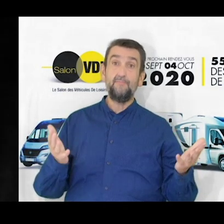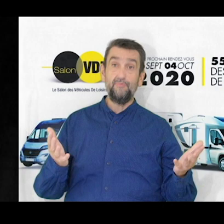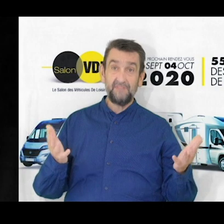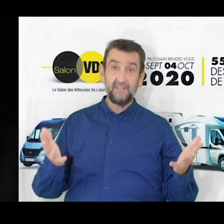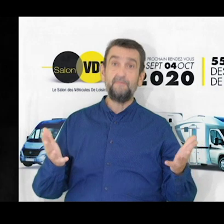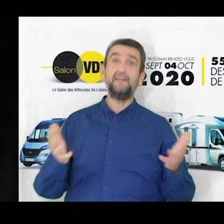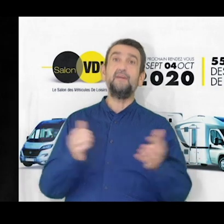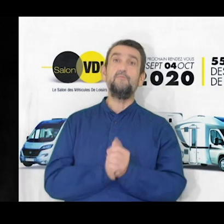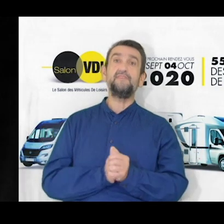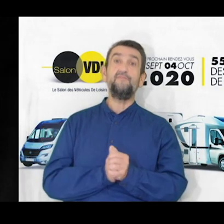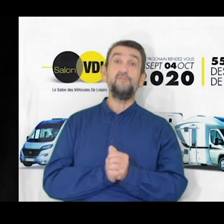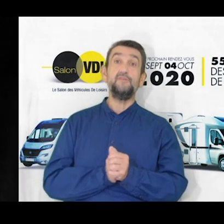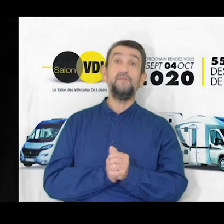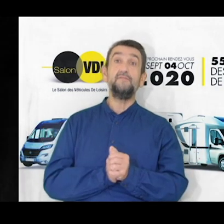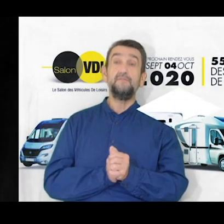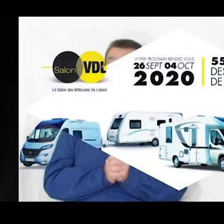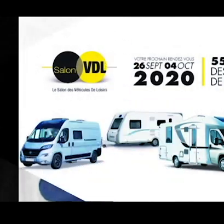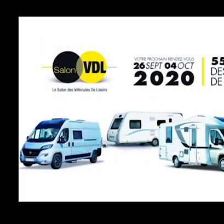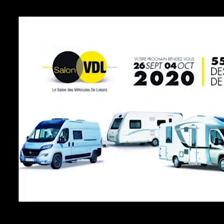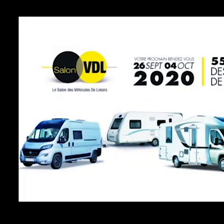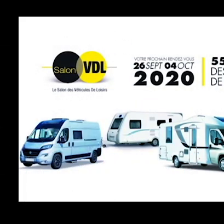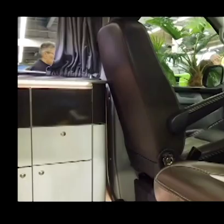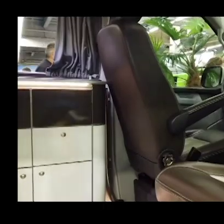ils sont là pour vous expliquer comment ça fonctionne